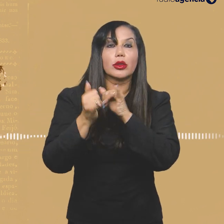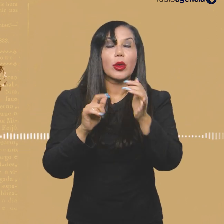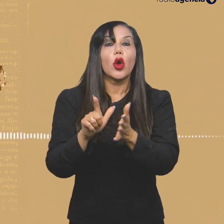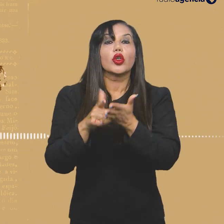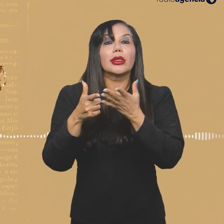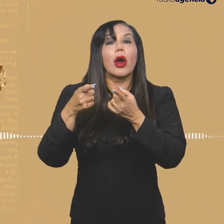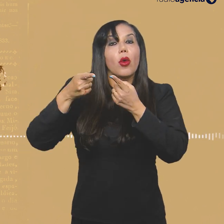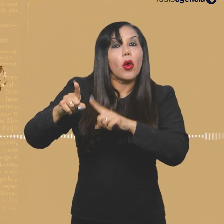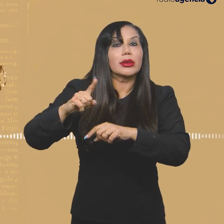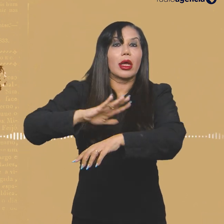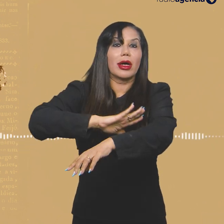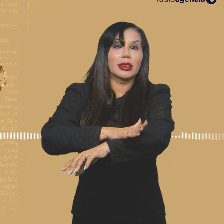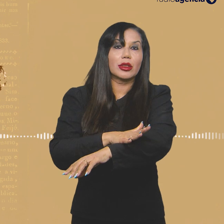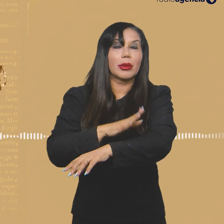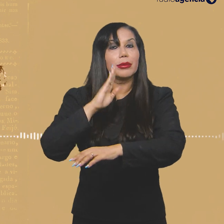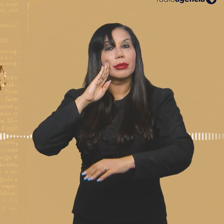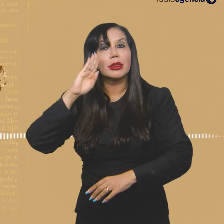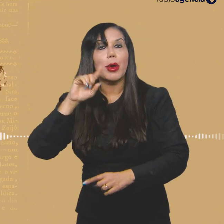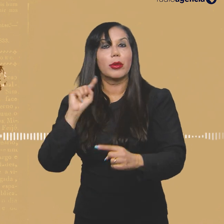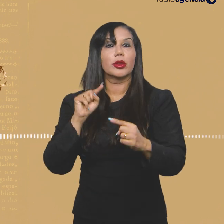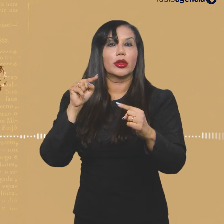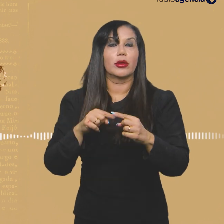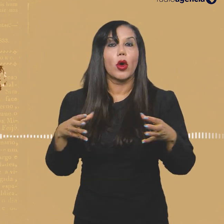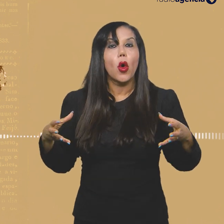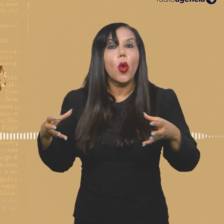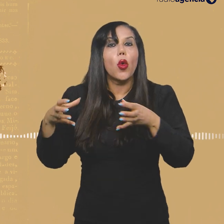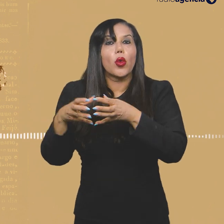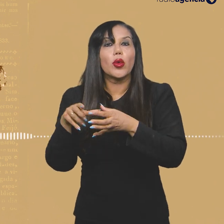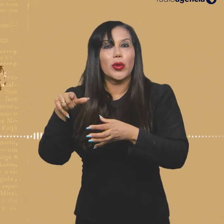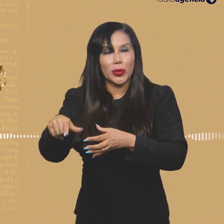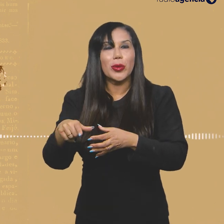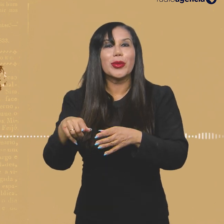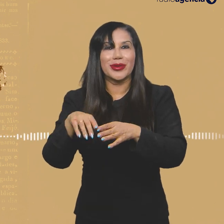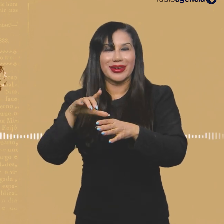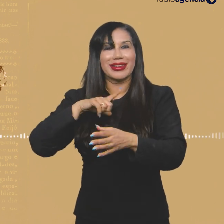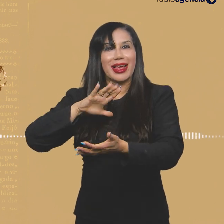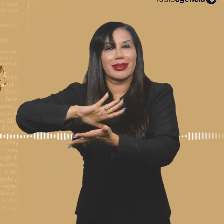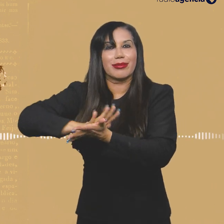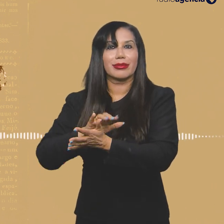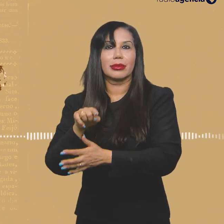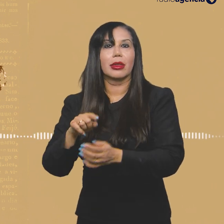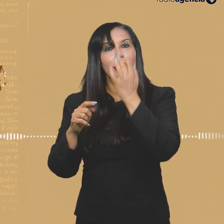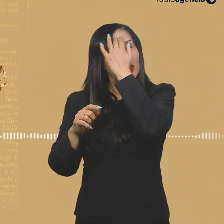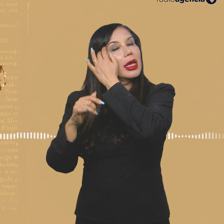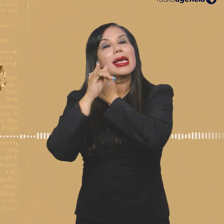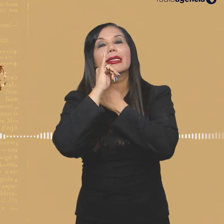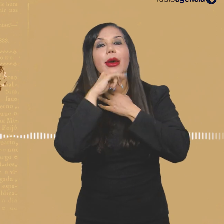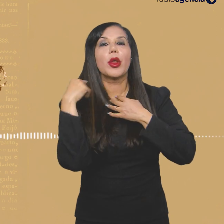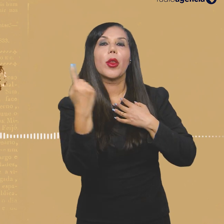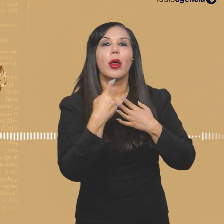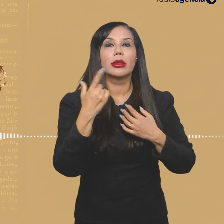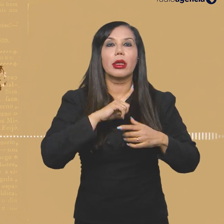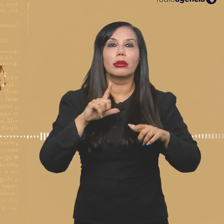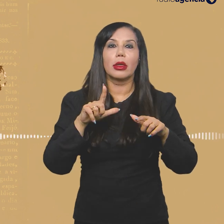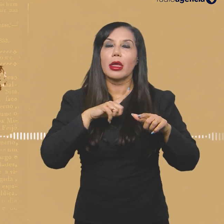Enquanto um jornal antirracista, a gente sempre vai partir da perspectiva desse grupo minorizado, não minoritário, porque nós não somos minoristas. Então, por